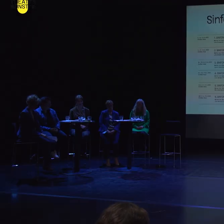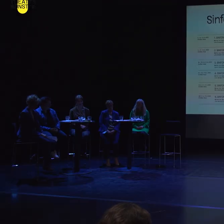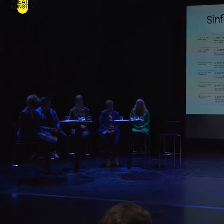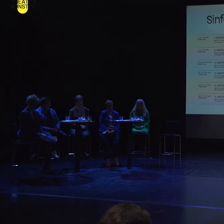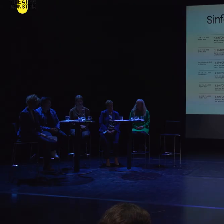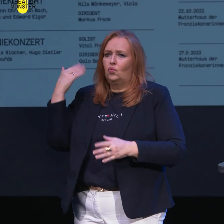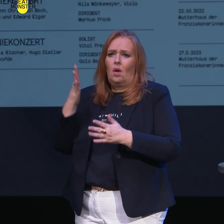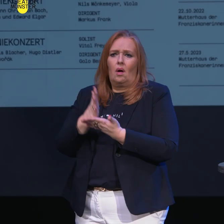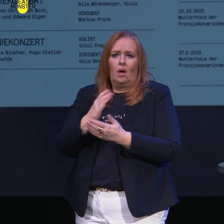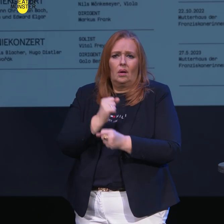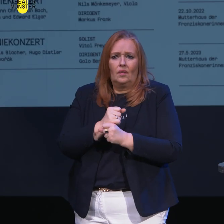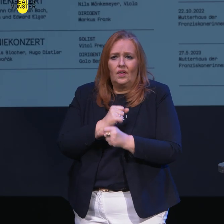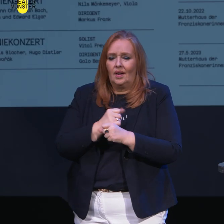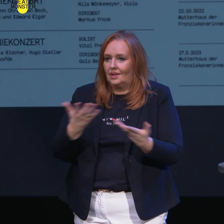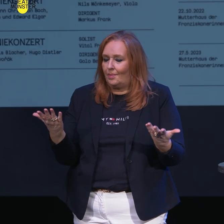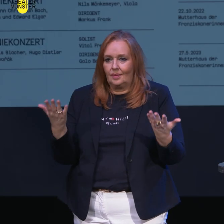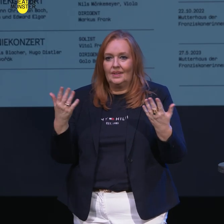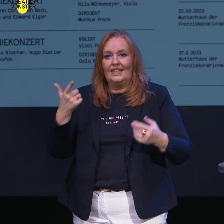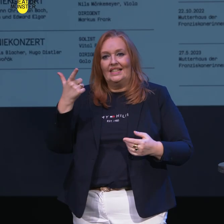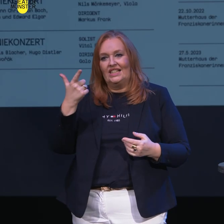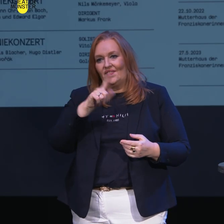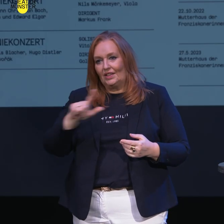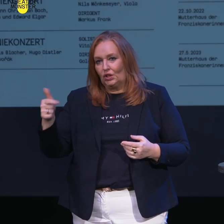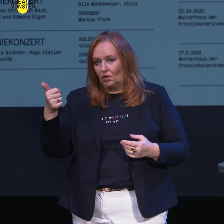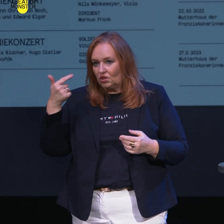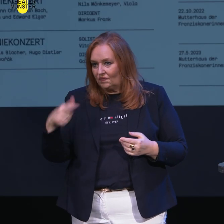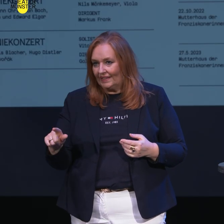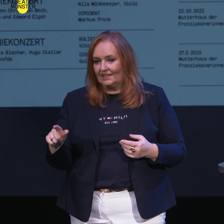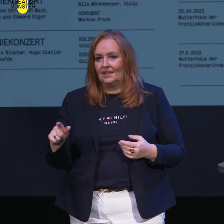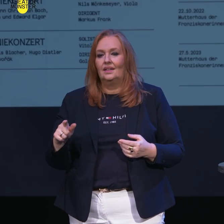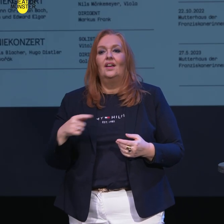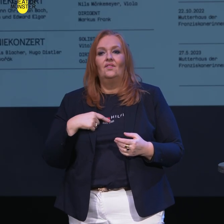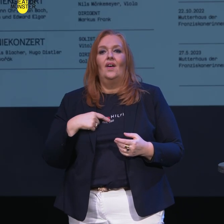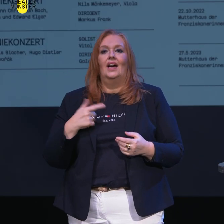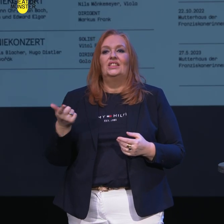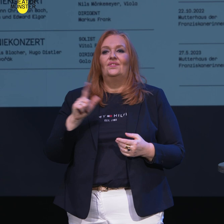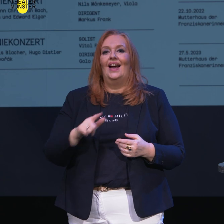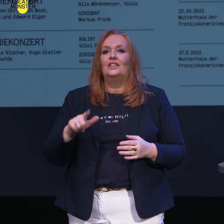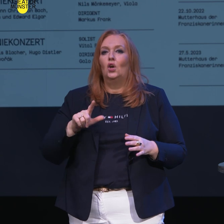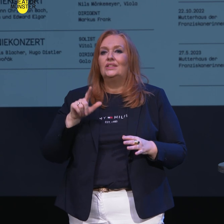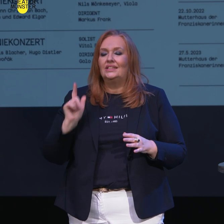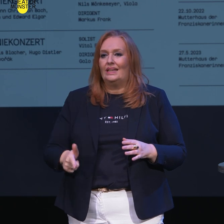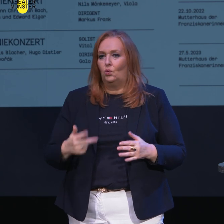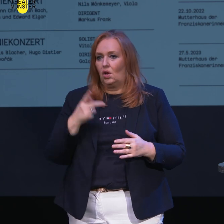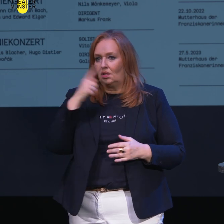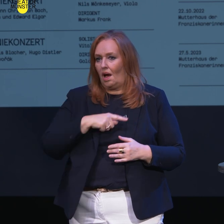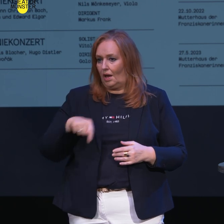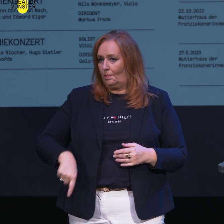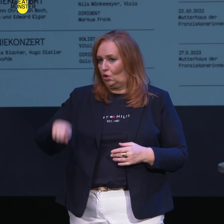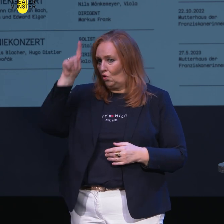uns haben wollten. 2021 war das Jahr 1700 Jahre jüdisches Leben in Deutschland.